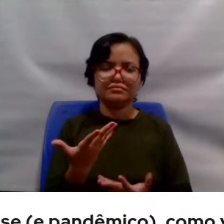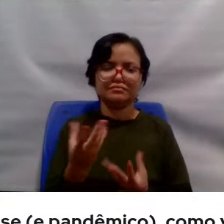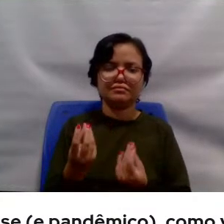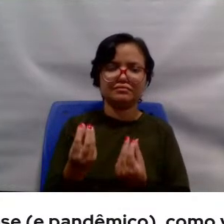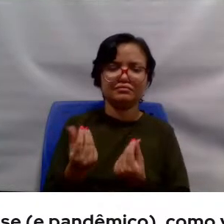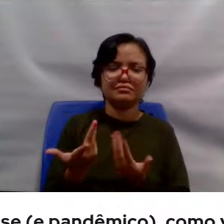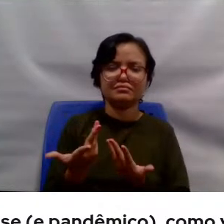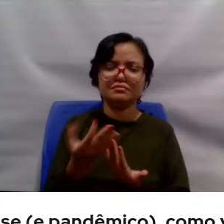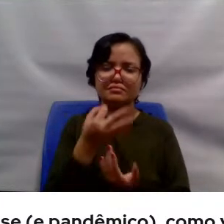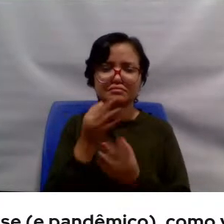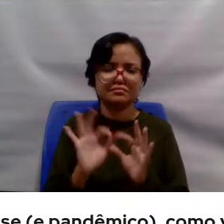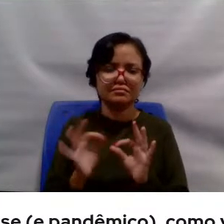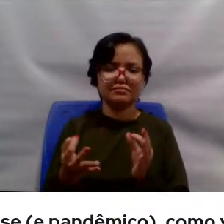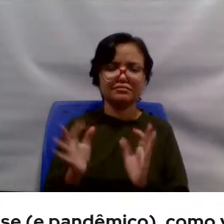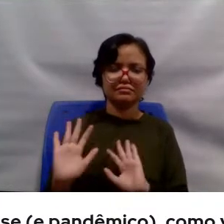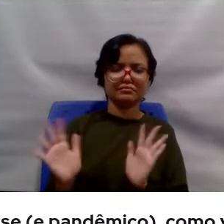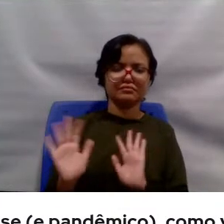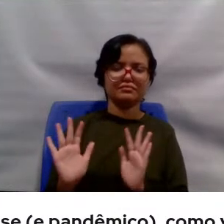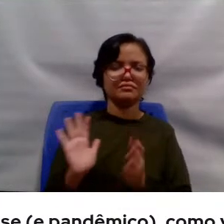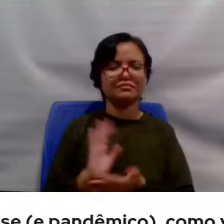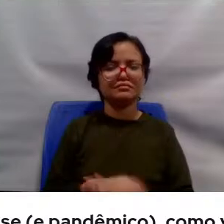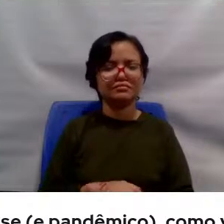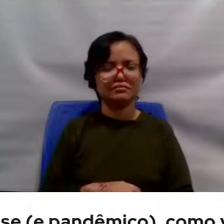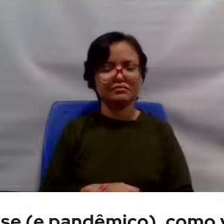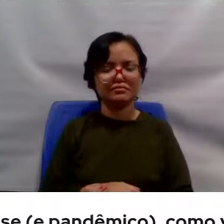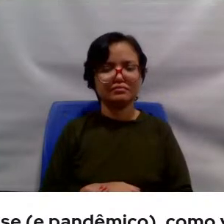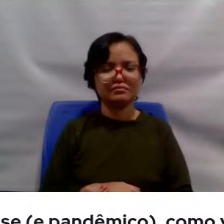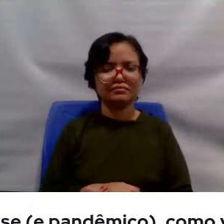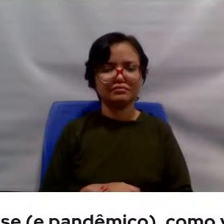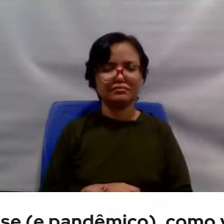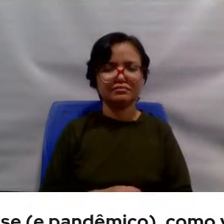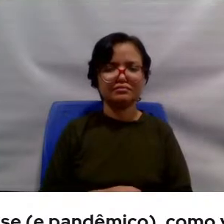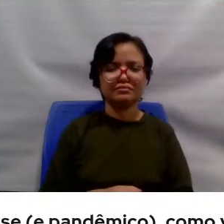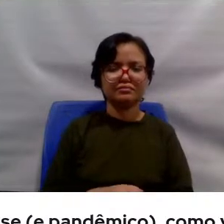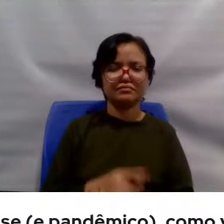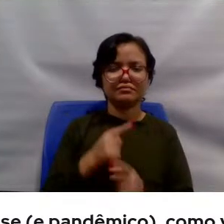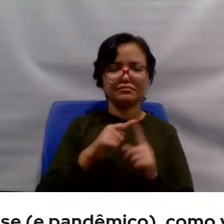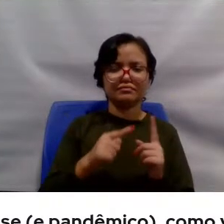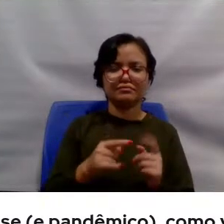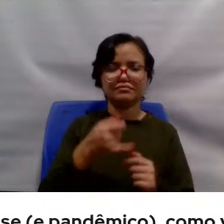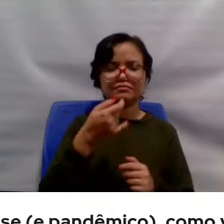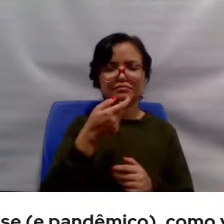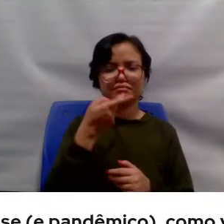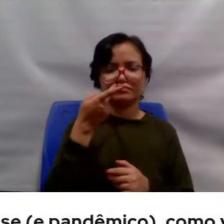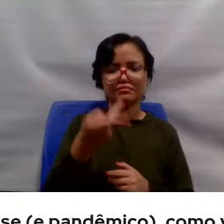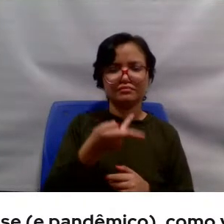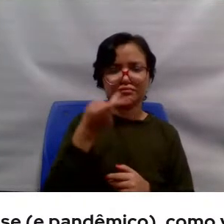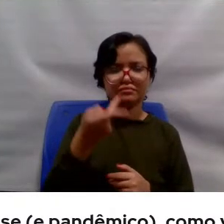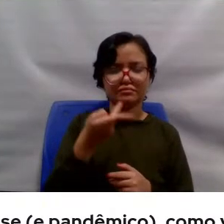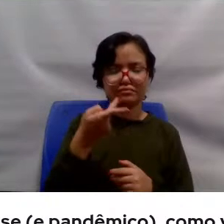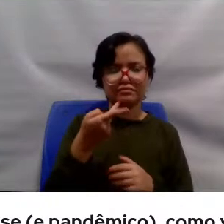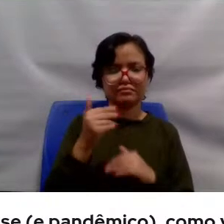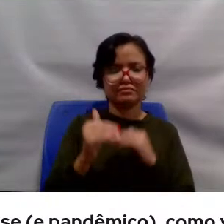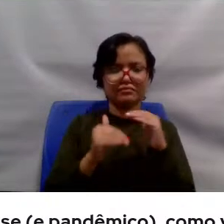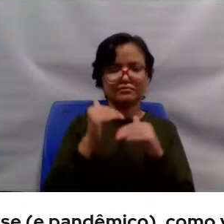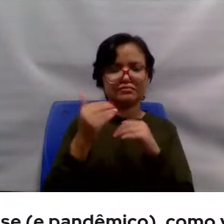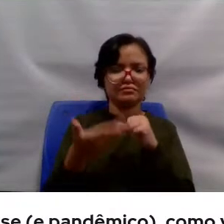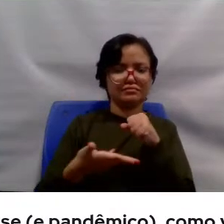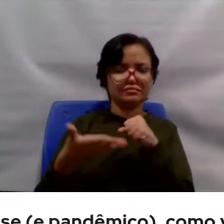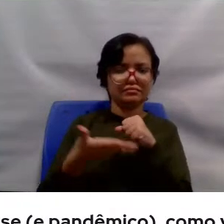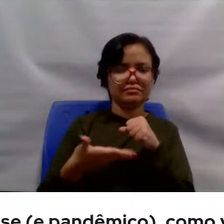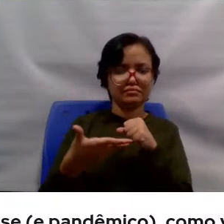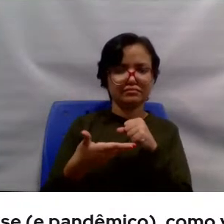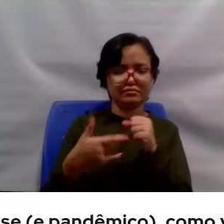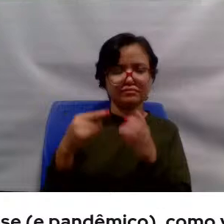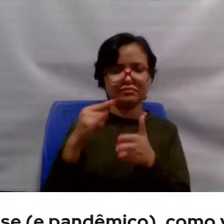palpite, não uma mera opinião, mas é uma narrativa construída com base na